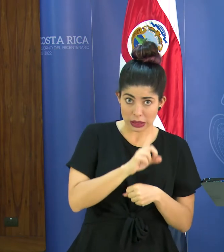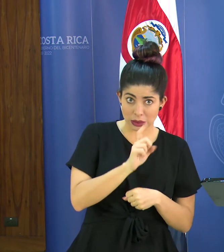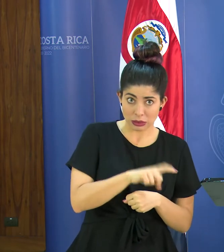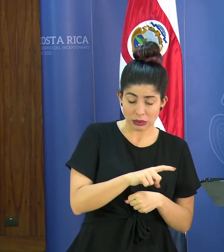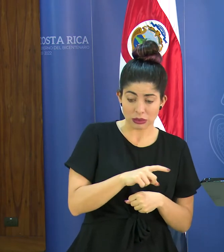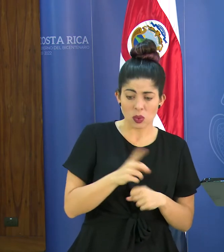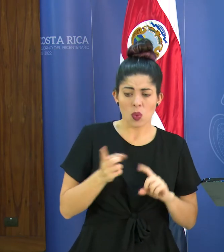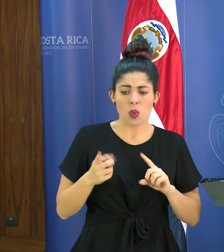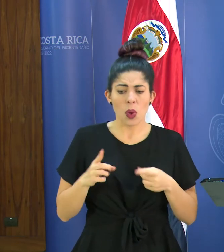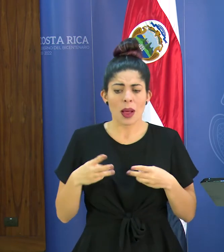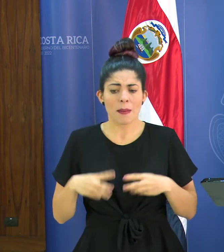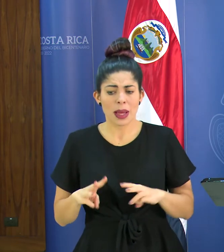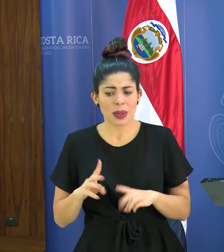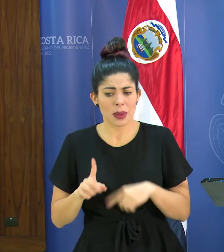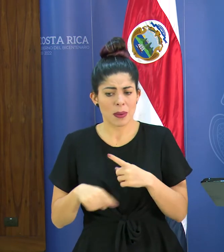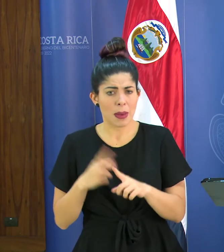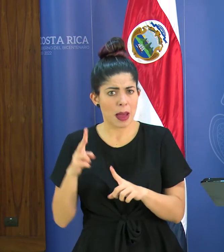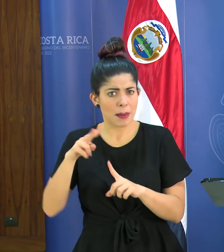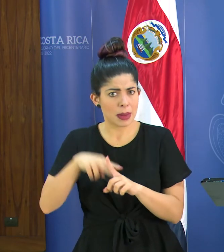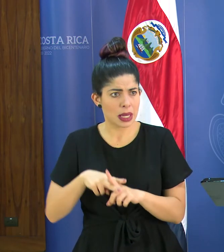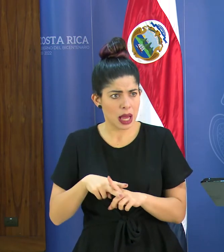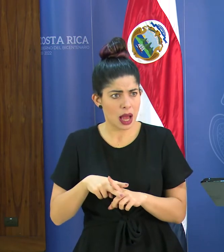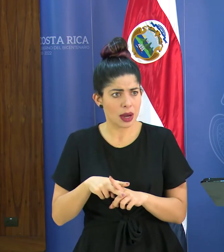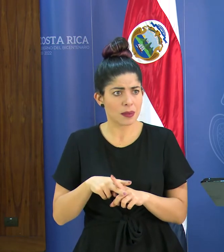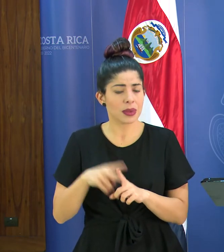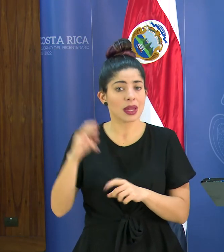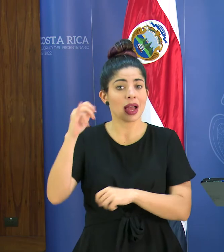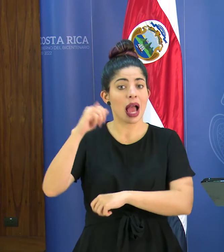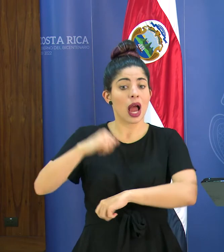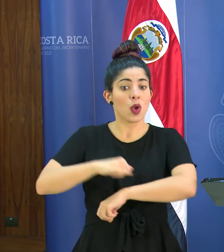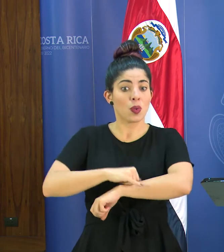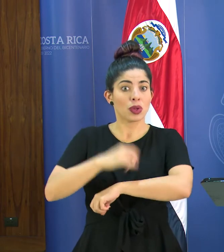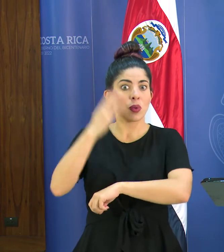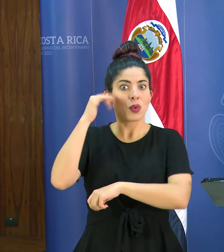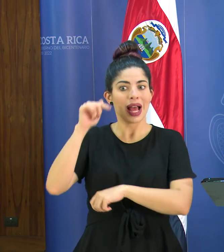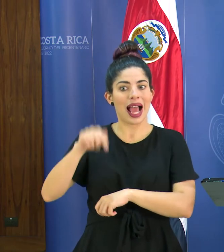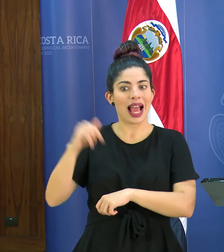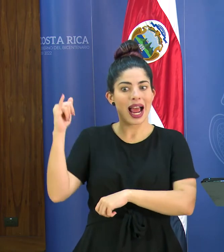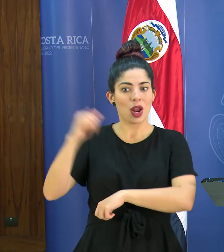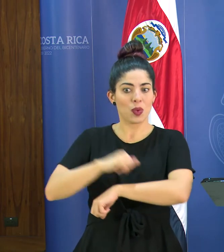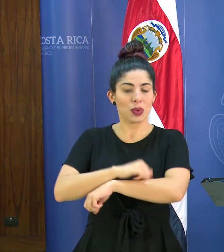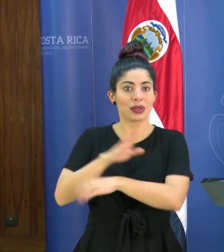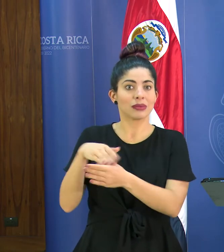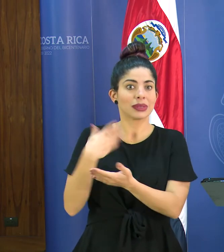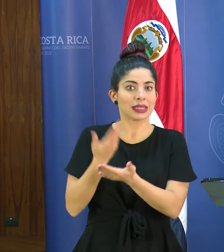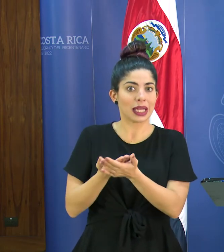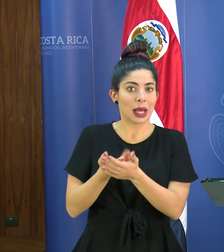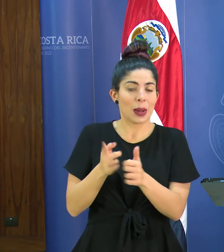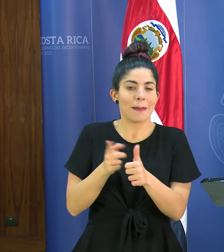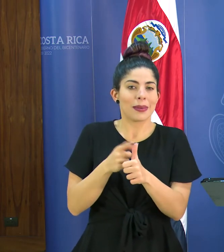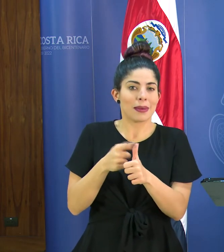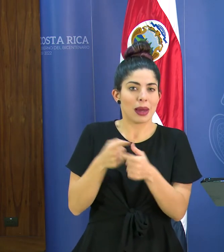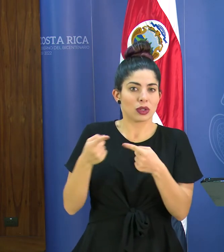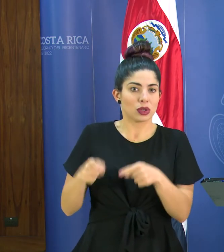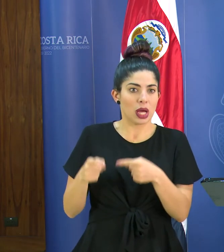qué medidas se van a tomar tal vez en el aeropuerto tomando en cuenta que por ahí es donde entraron tal vez los primeros casos verdad qué